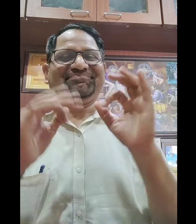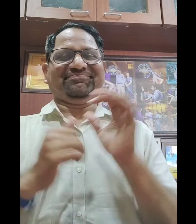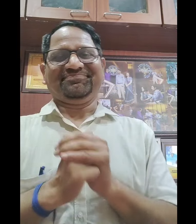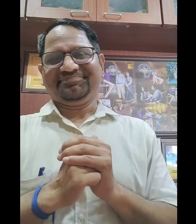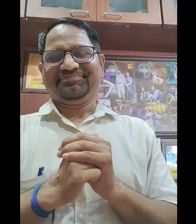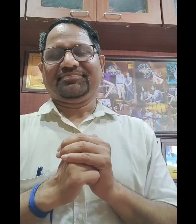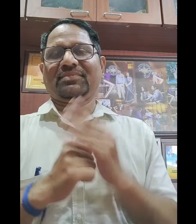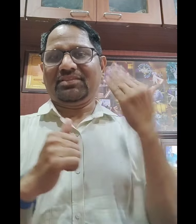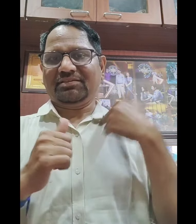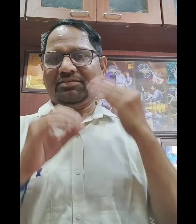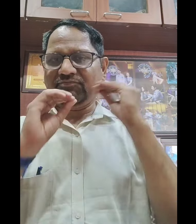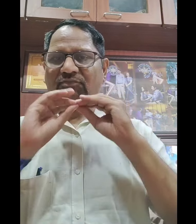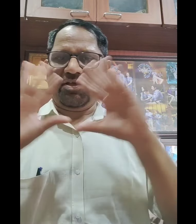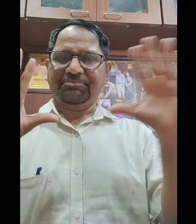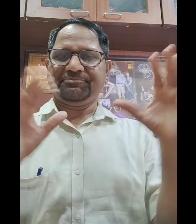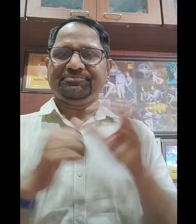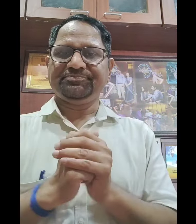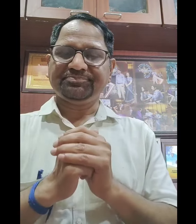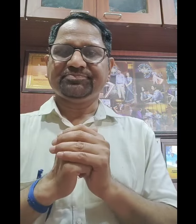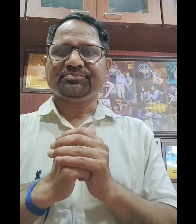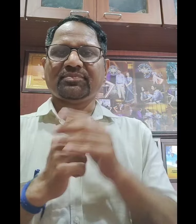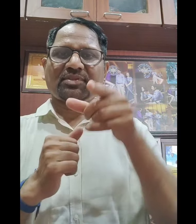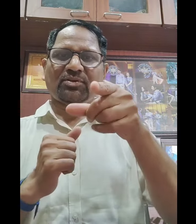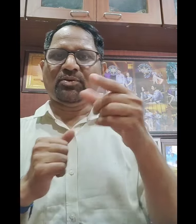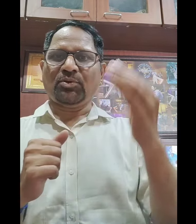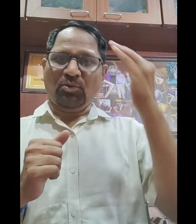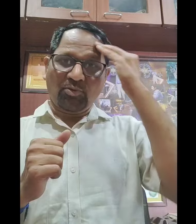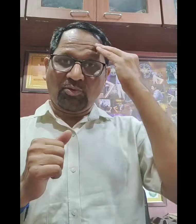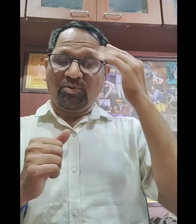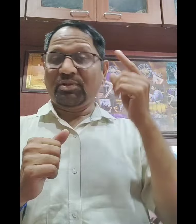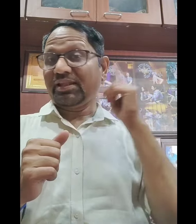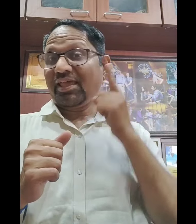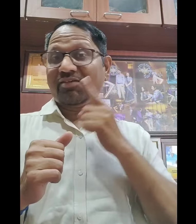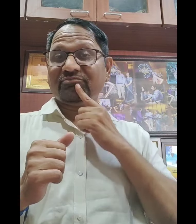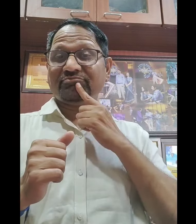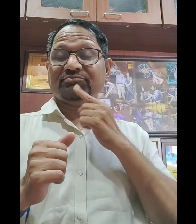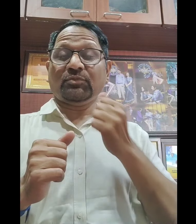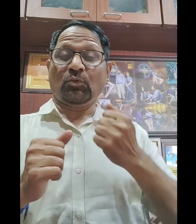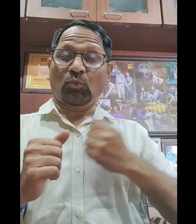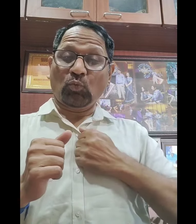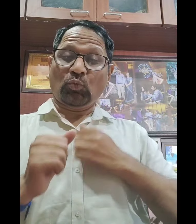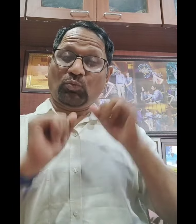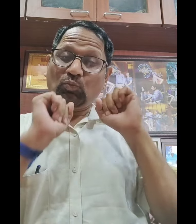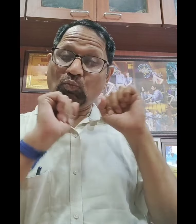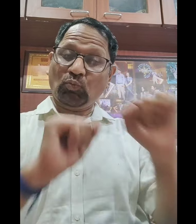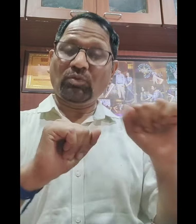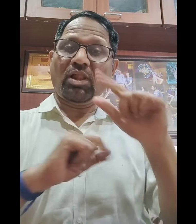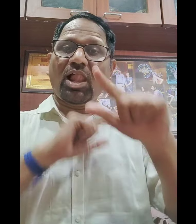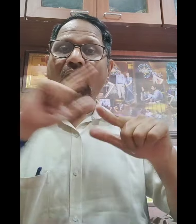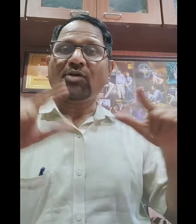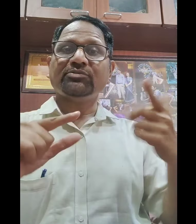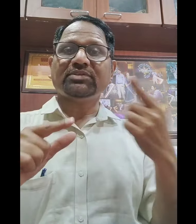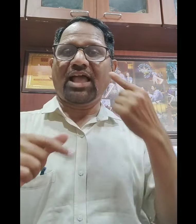जैसा कि आप मुझे जानते हैं मैं आप सबको बताना चायता हूँ कि जो मुखबदिर हैं उनकी